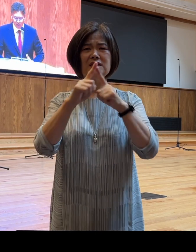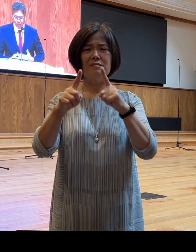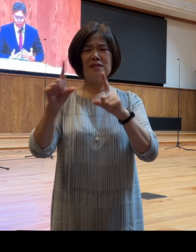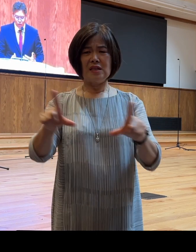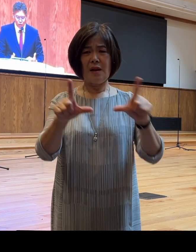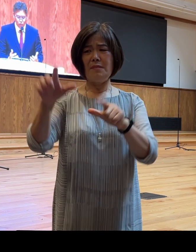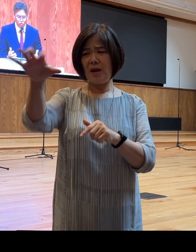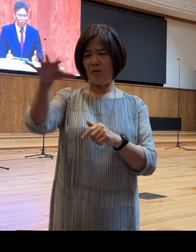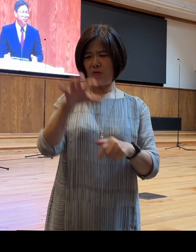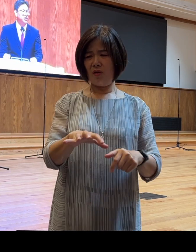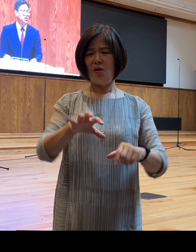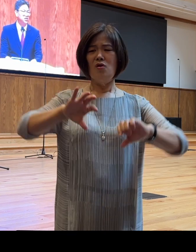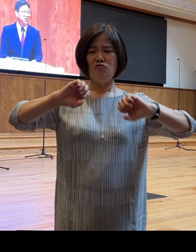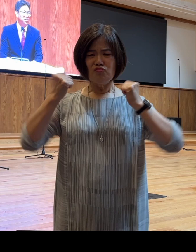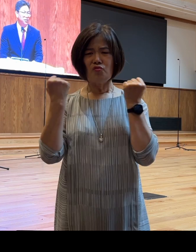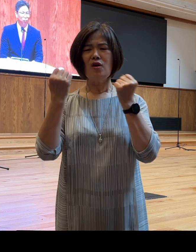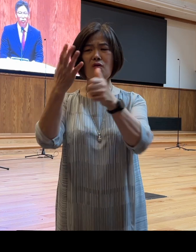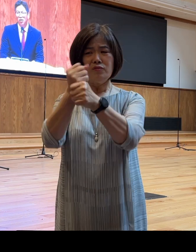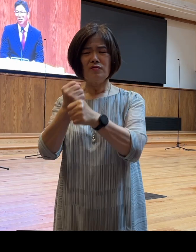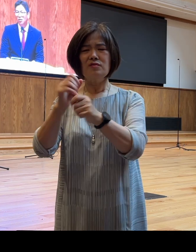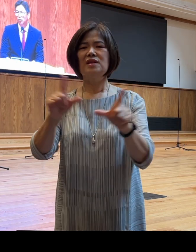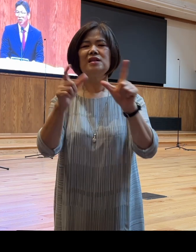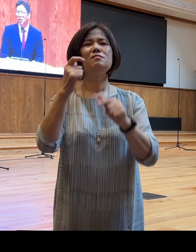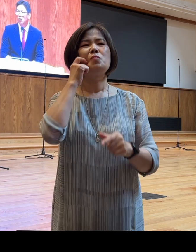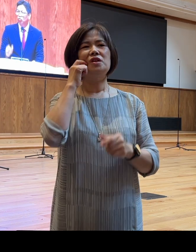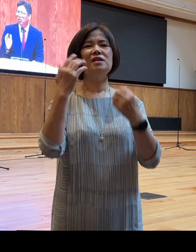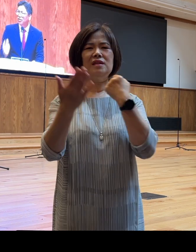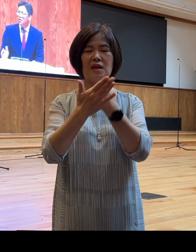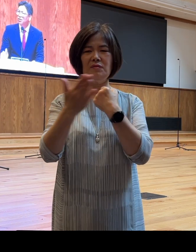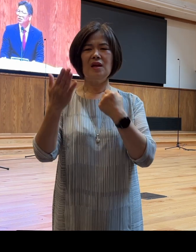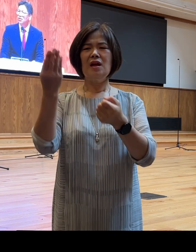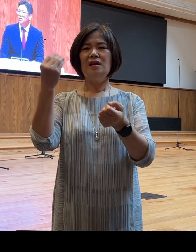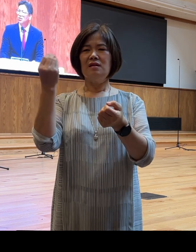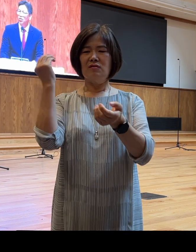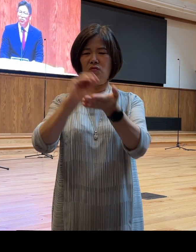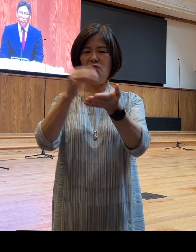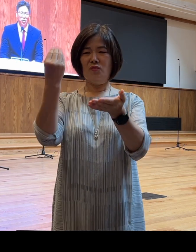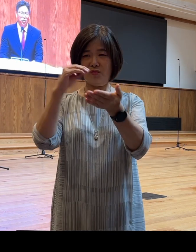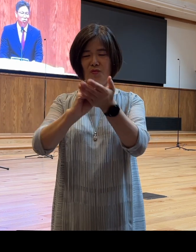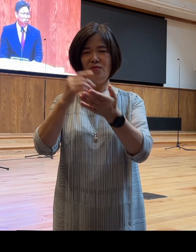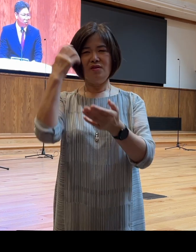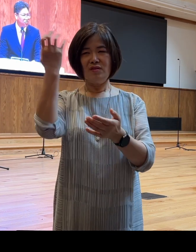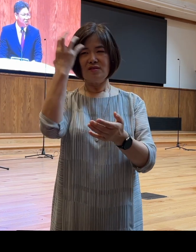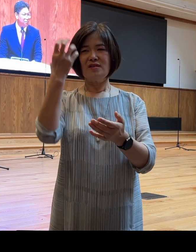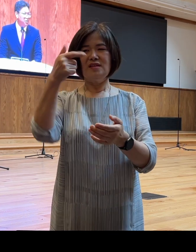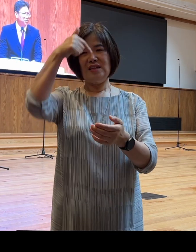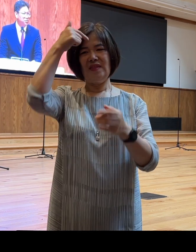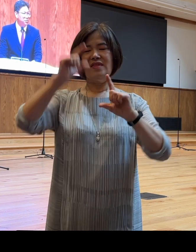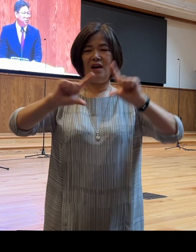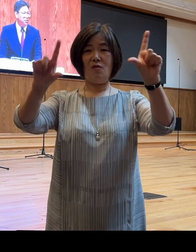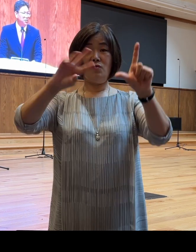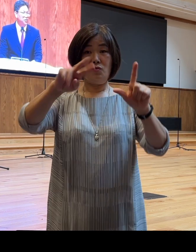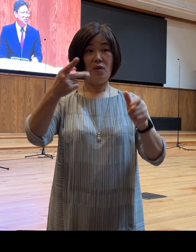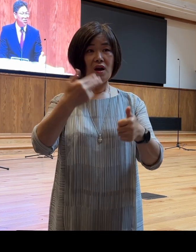붙들고 순종하며 살지 못했기 때문에 우리는 날마다 영적인 요요현상에 빠져서 신앙의